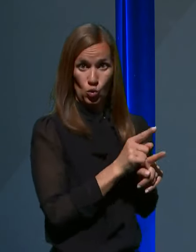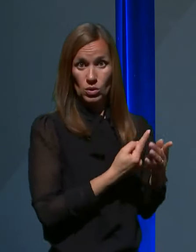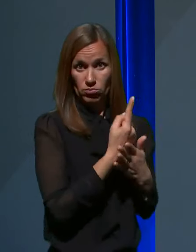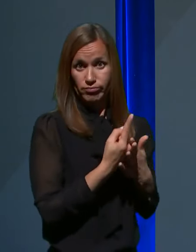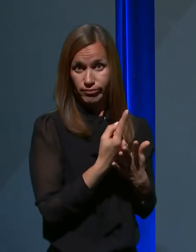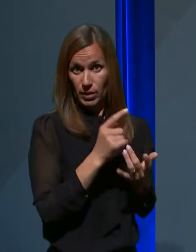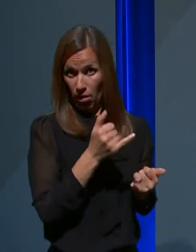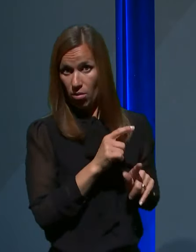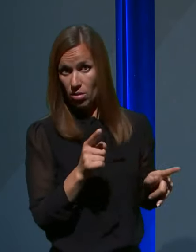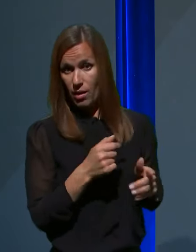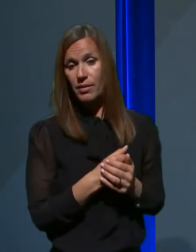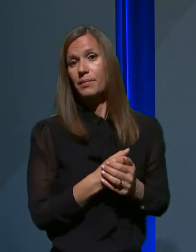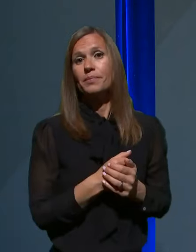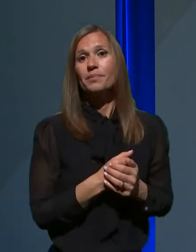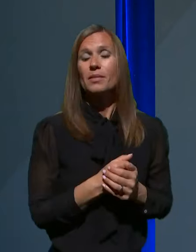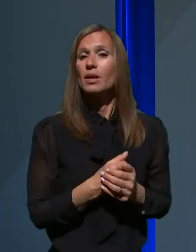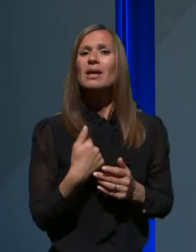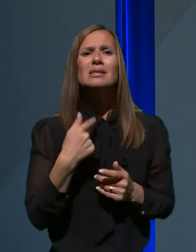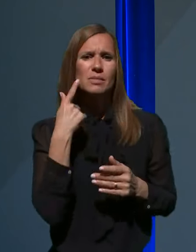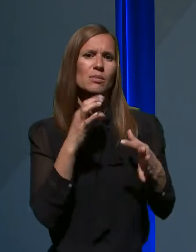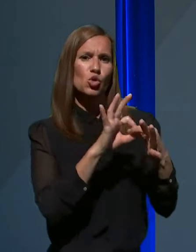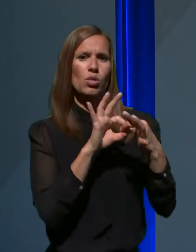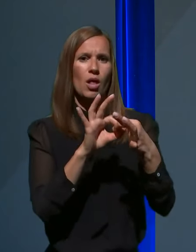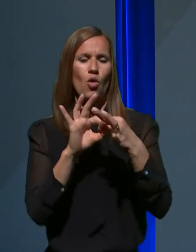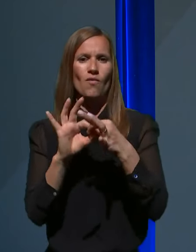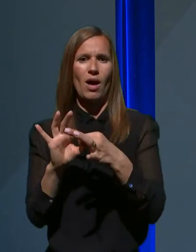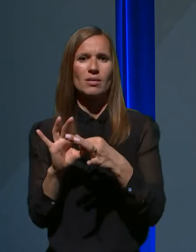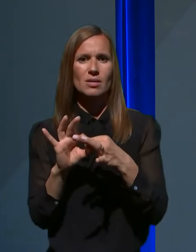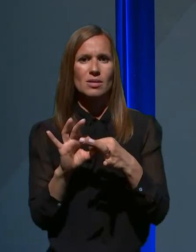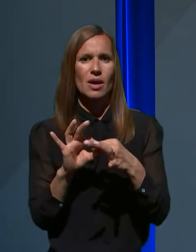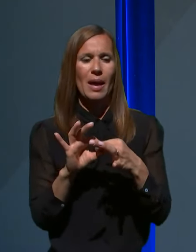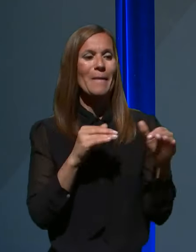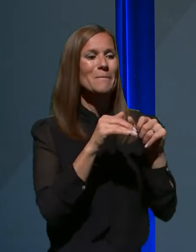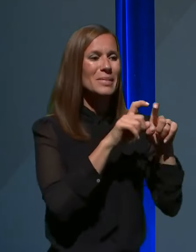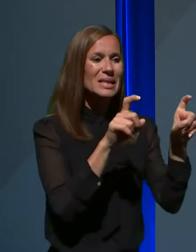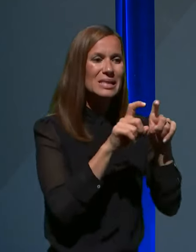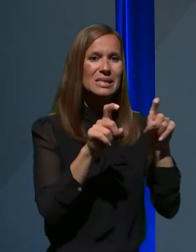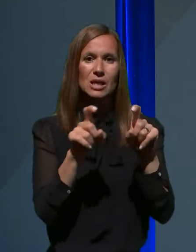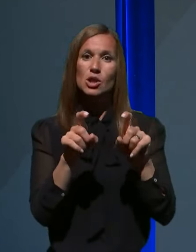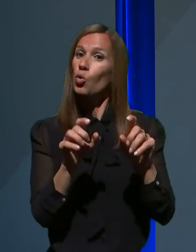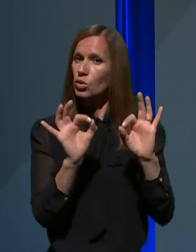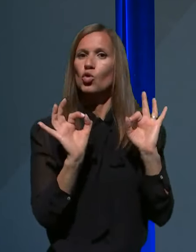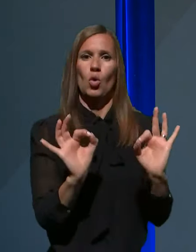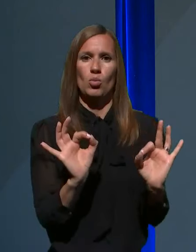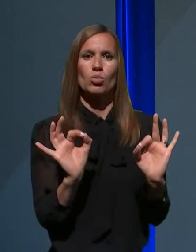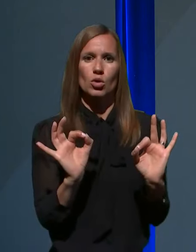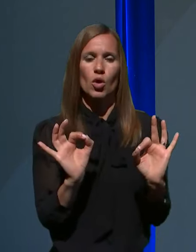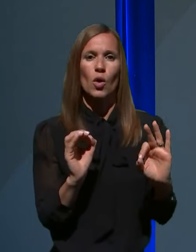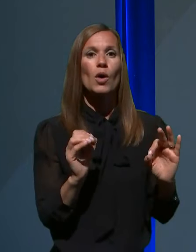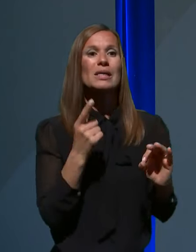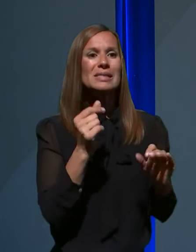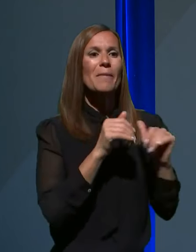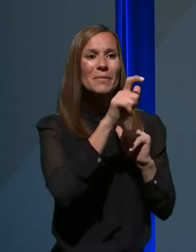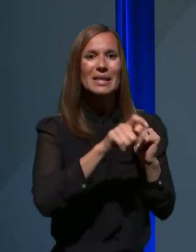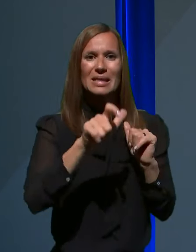Ja, zdaj jaz mislim, da je sodelovanje znotraj ministerstv dobro. Jaz mislim, da z ministri smo